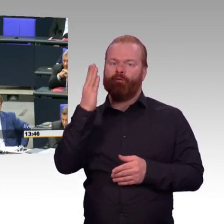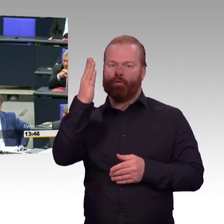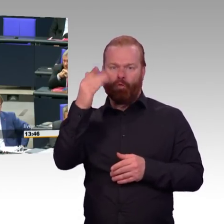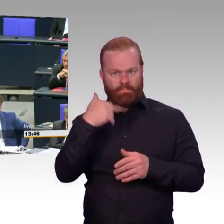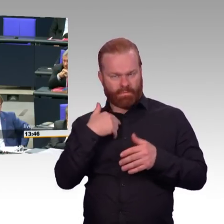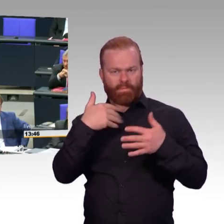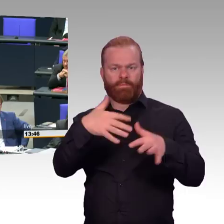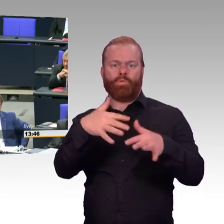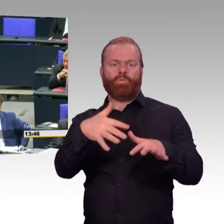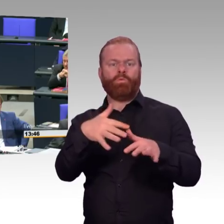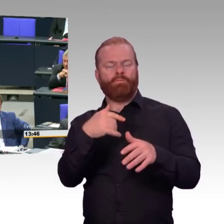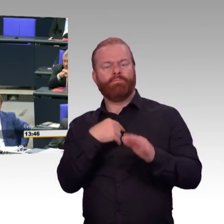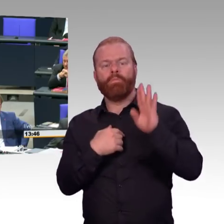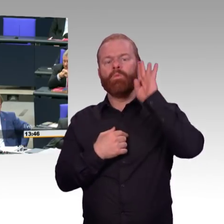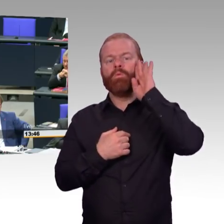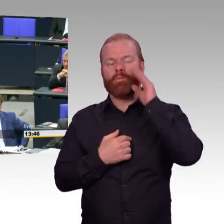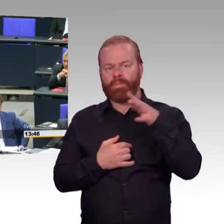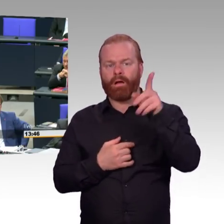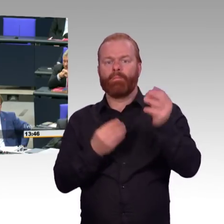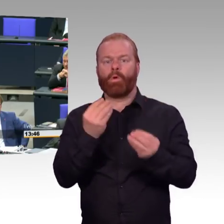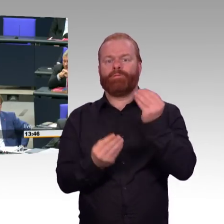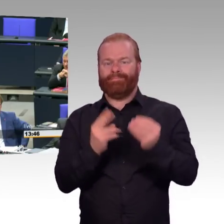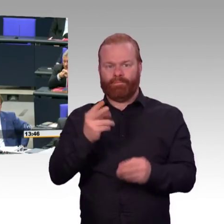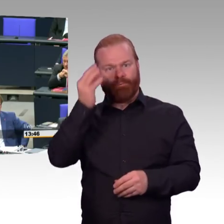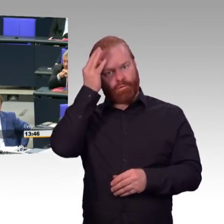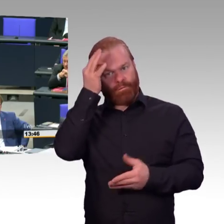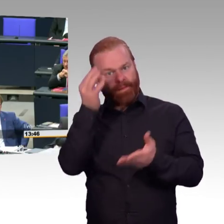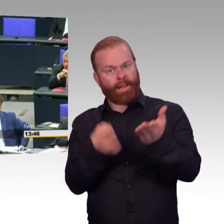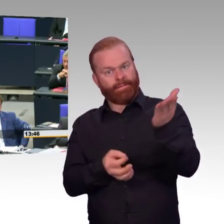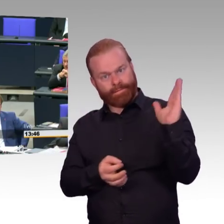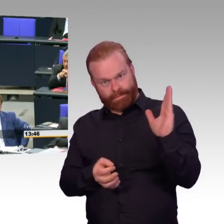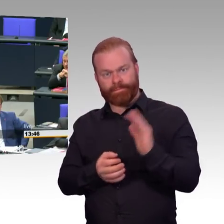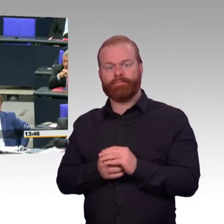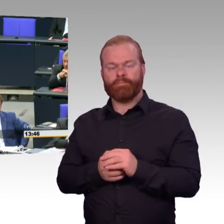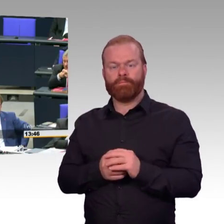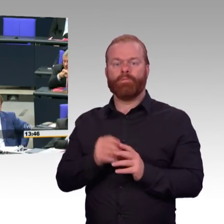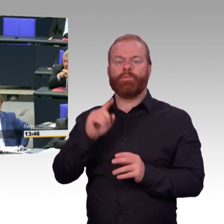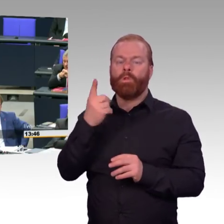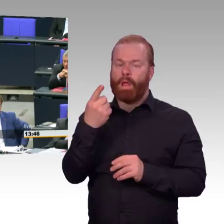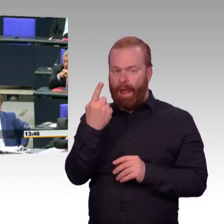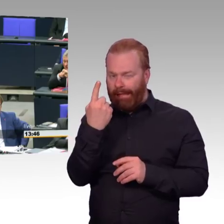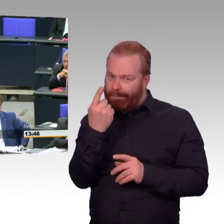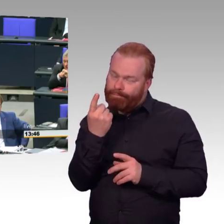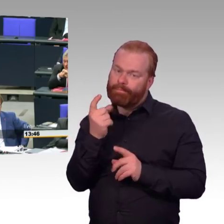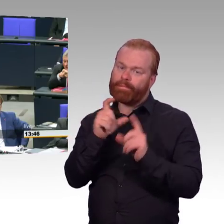Rechtsradikalismus, diese Thesen hier im Hosenhause zu hören sind. Sie reden hier davon, dass sie ja so